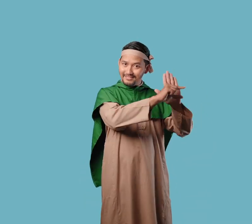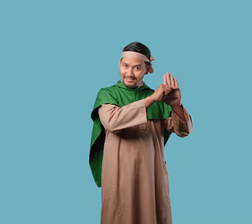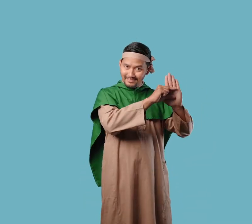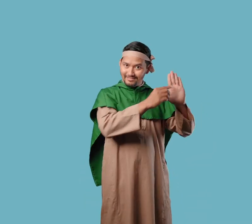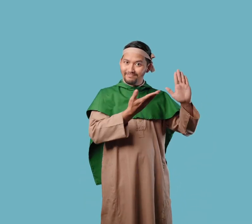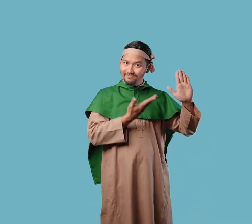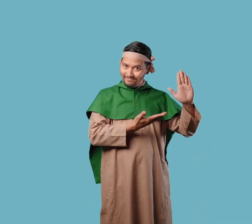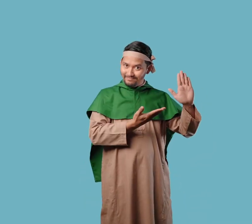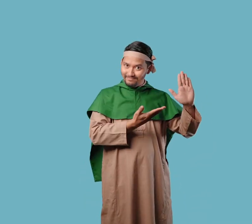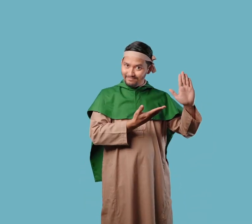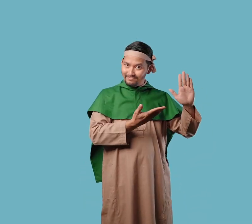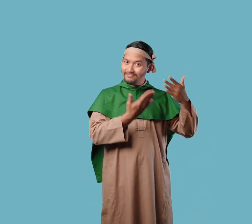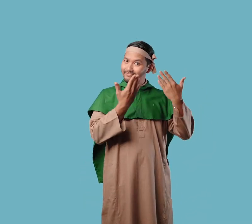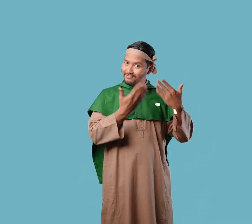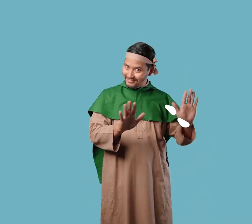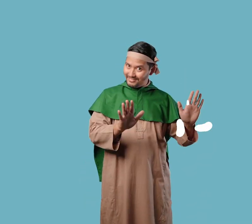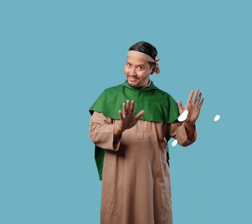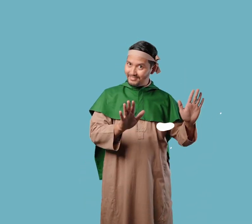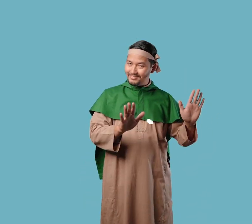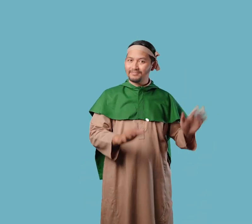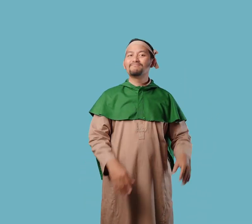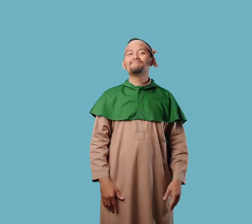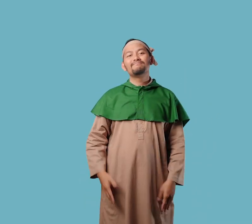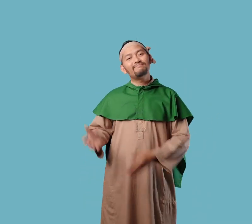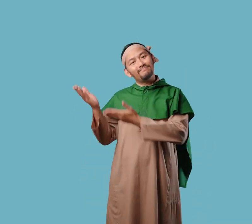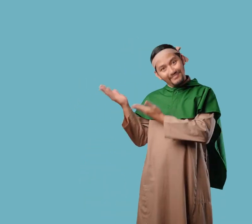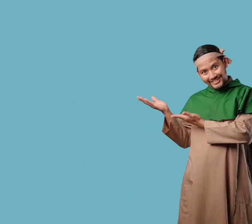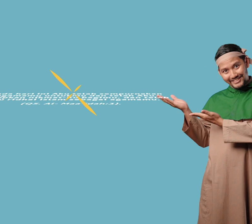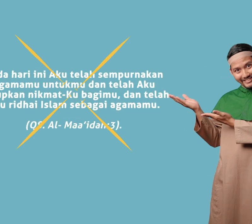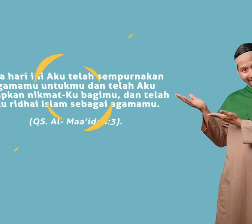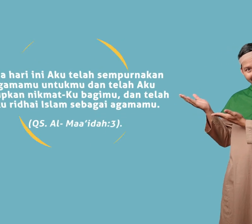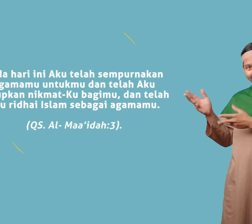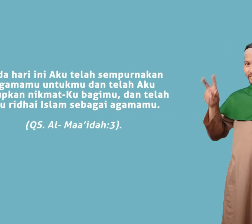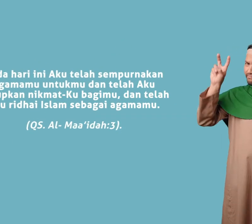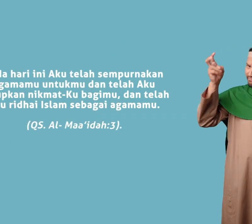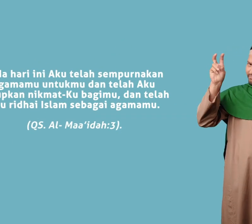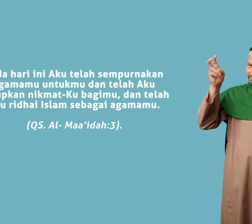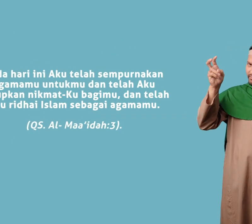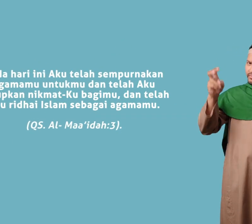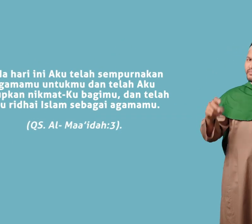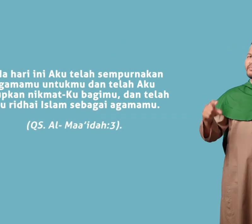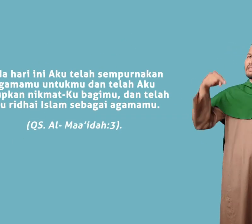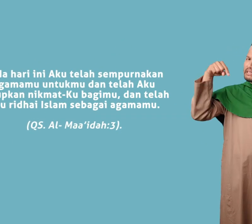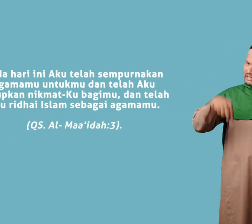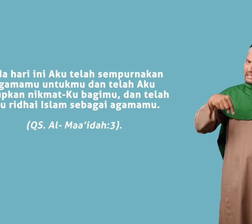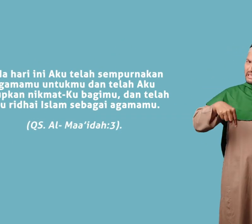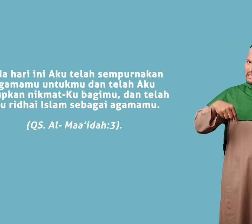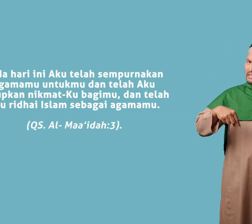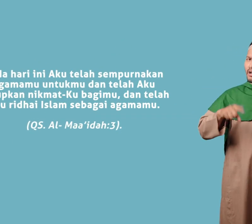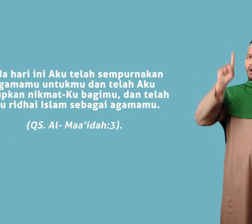Kemudian setelah itu Turunlah ayat ketiga dari surat Al-Ma'idah Pada hari ini